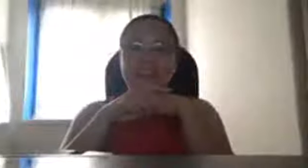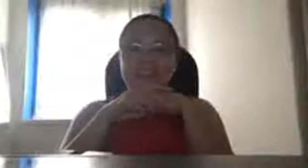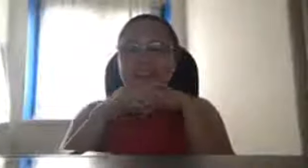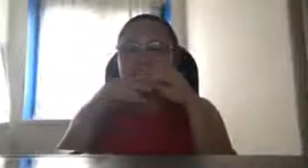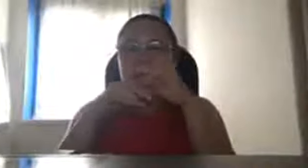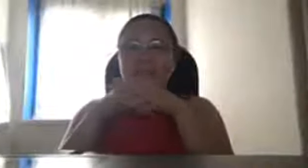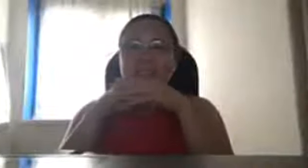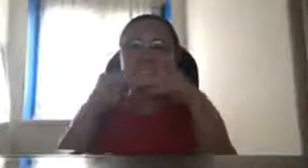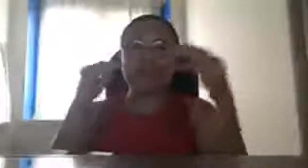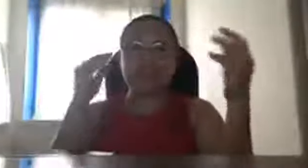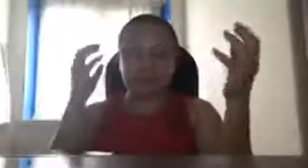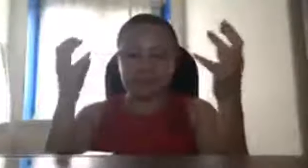minsan